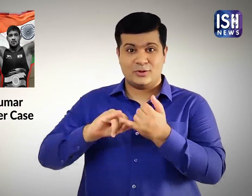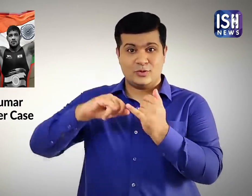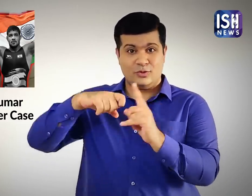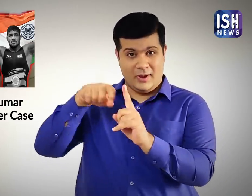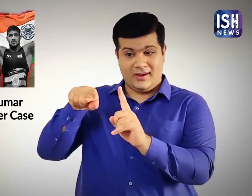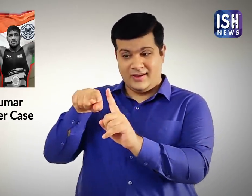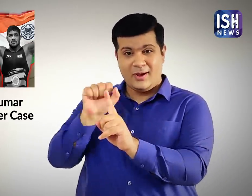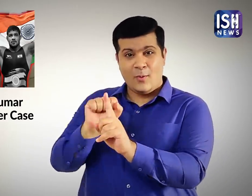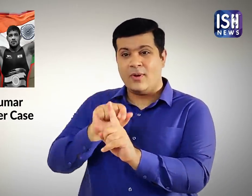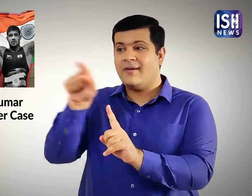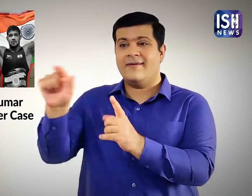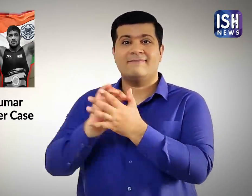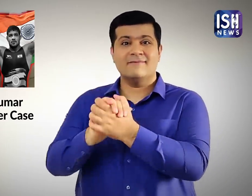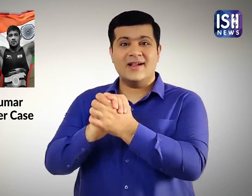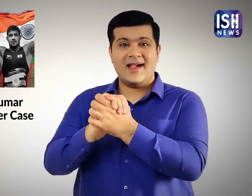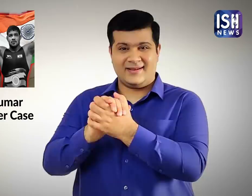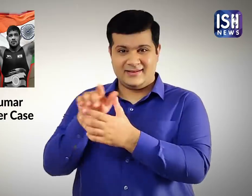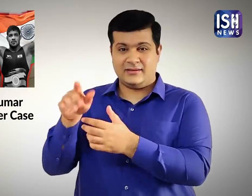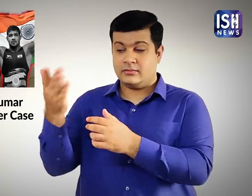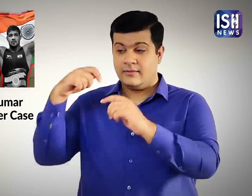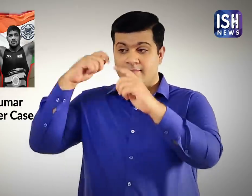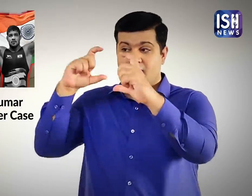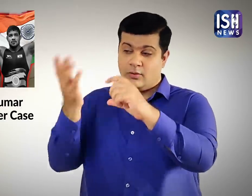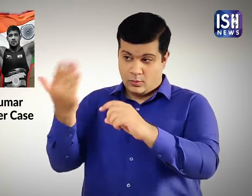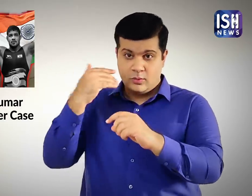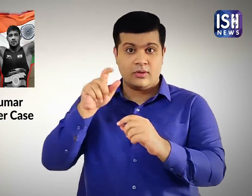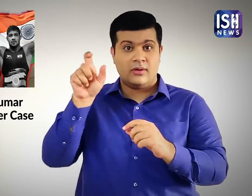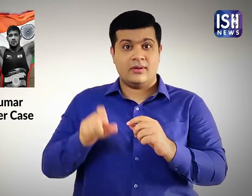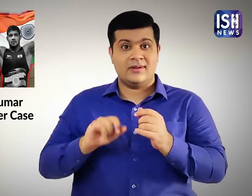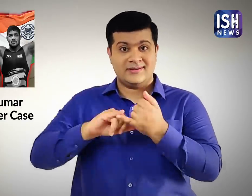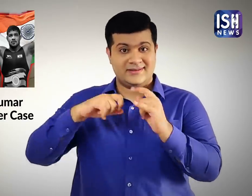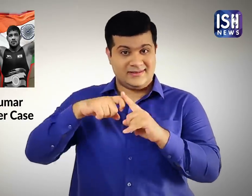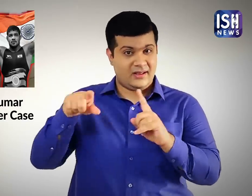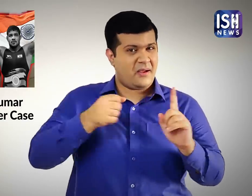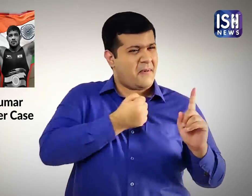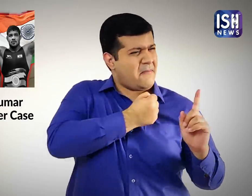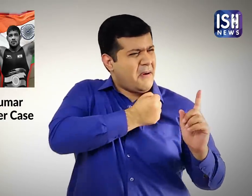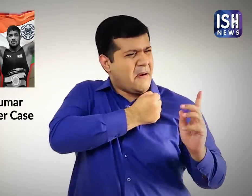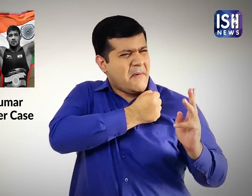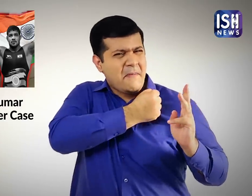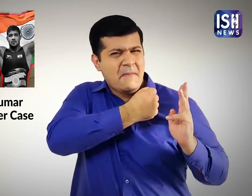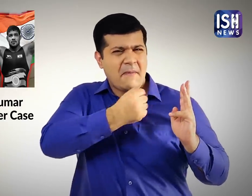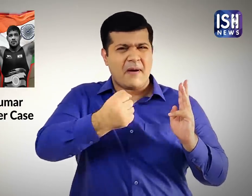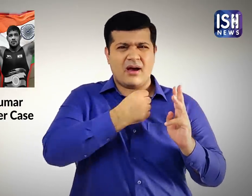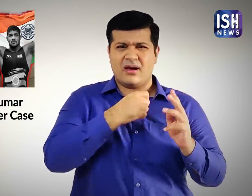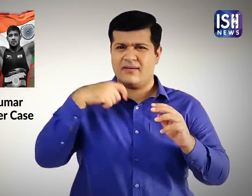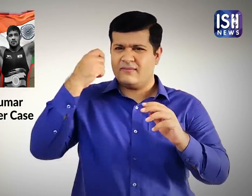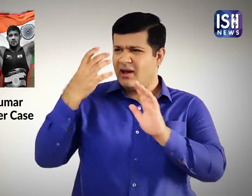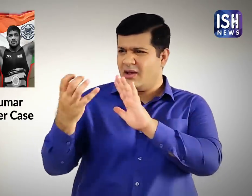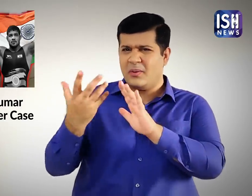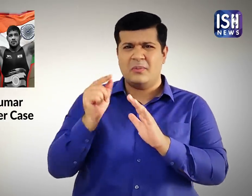पुलीस ने यह भी कहा कि सुशील ने जब सागर राना और उसके दोस्तों को पीटा जा रहा था अपने दोस्त से विडियो रेकॉर्ड करने को कहा